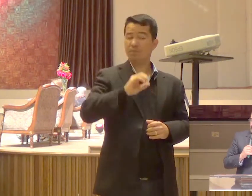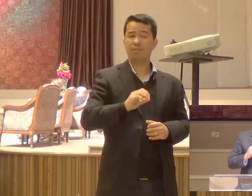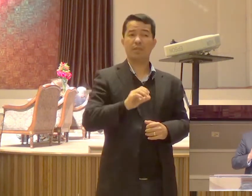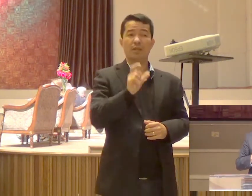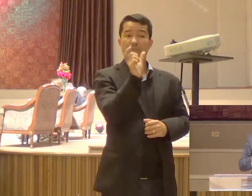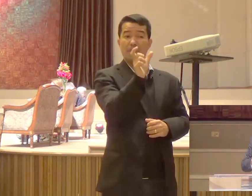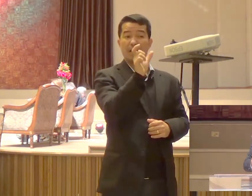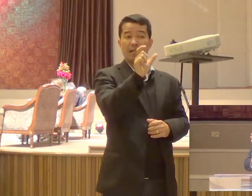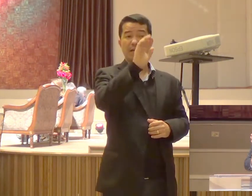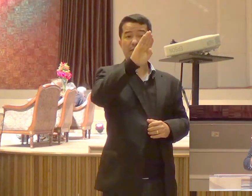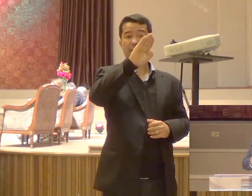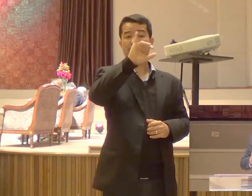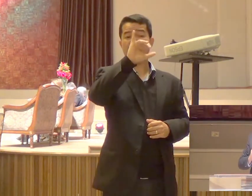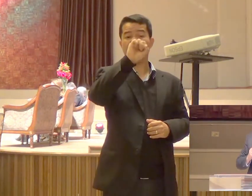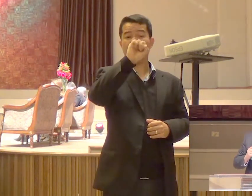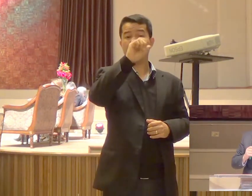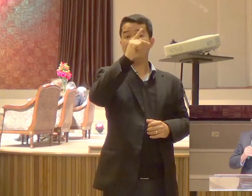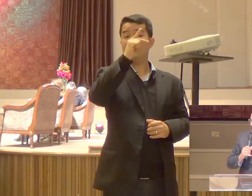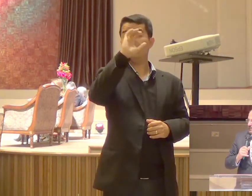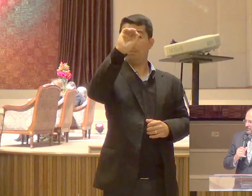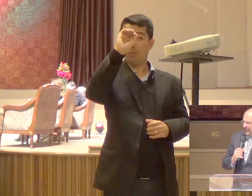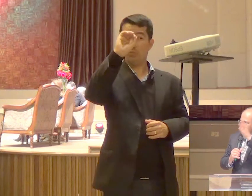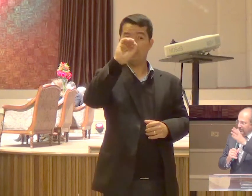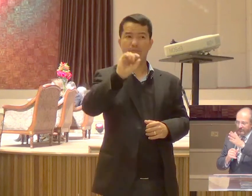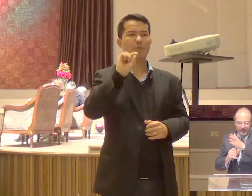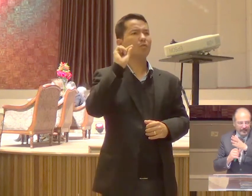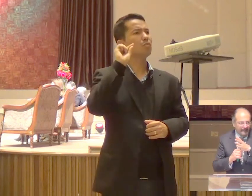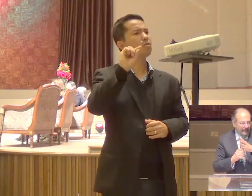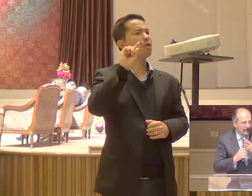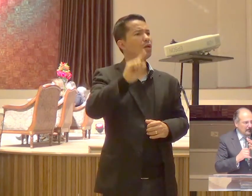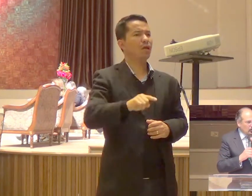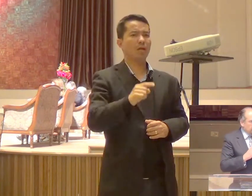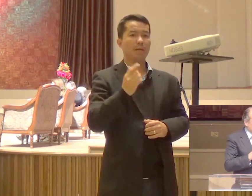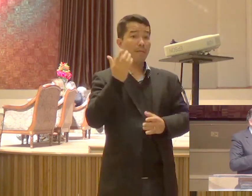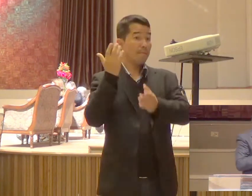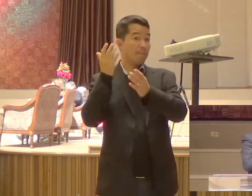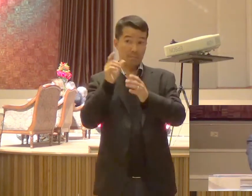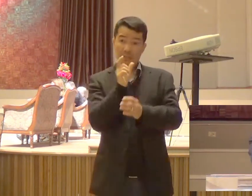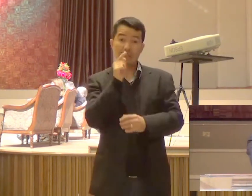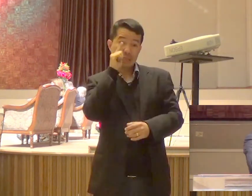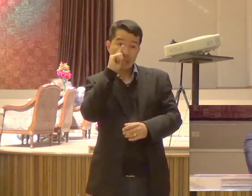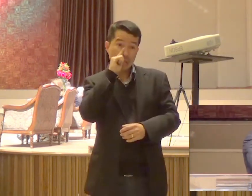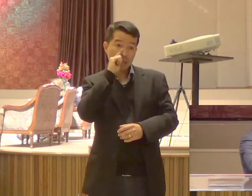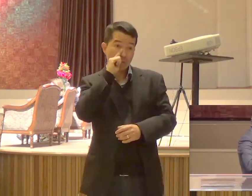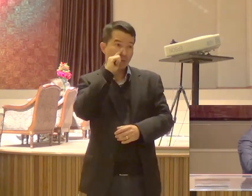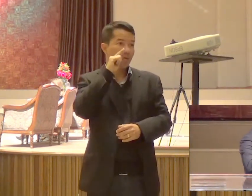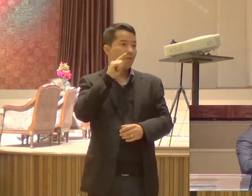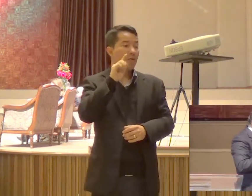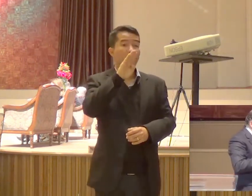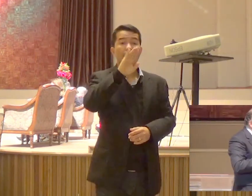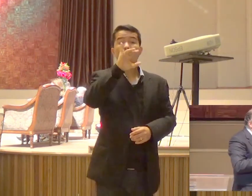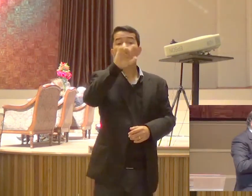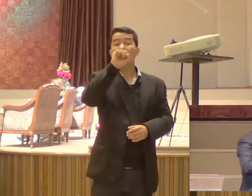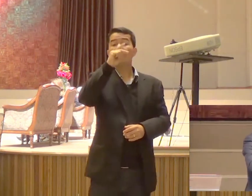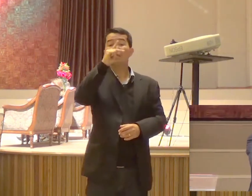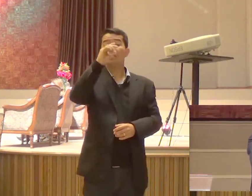Episcopo É uma visão Geral O bispo O é aquele Que tem uma visão De supervisão